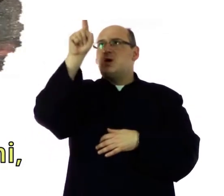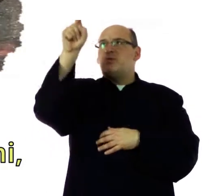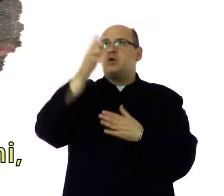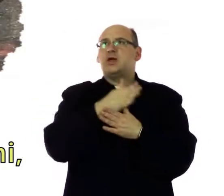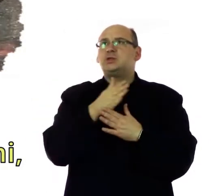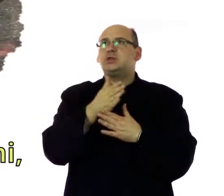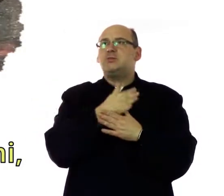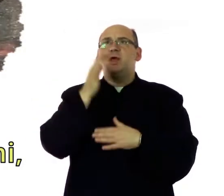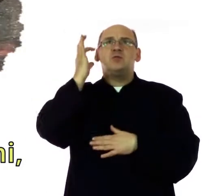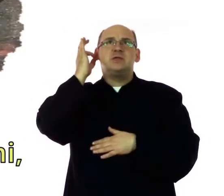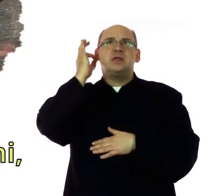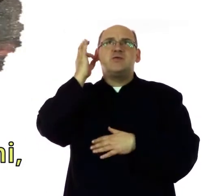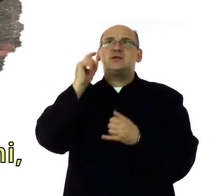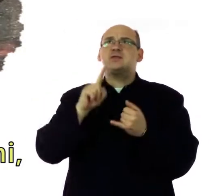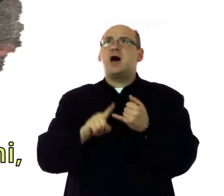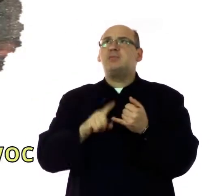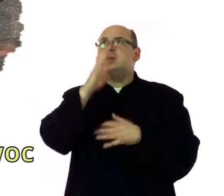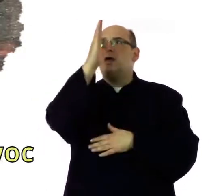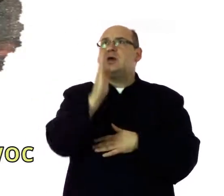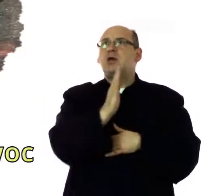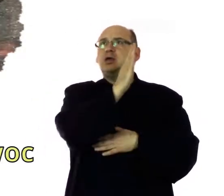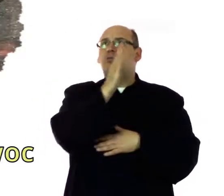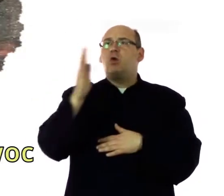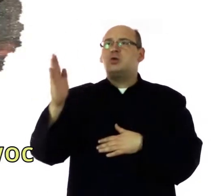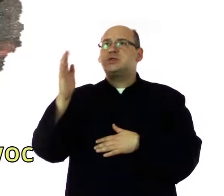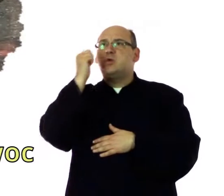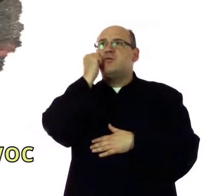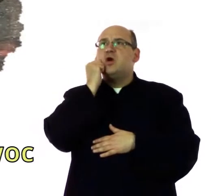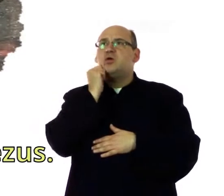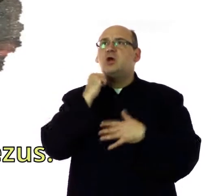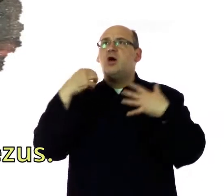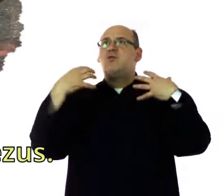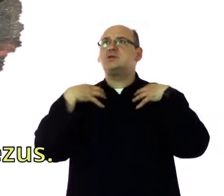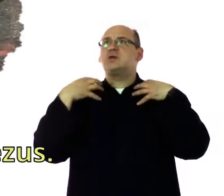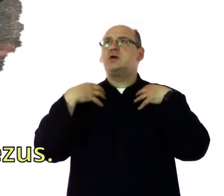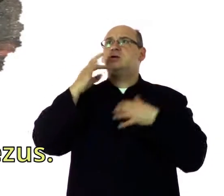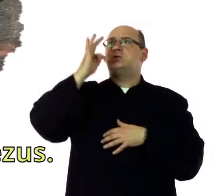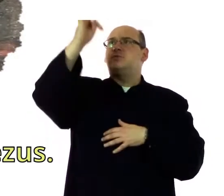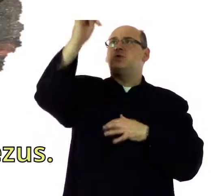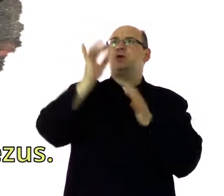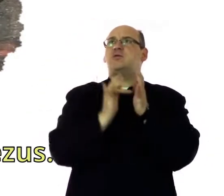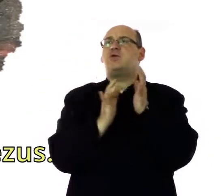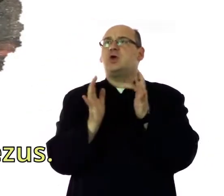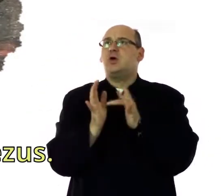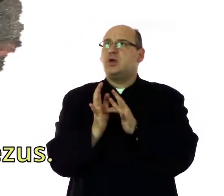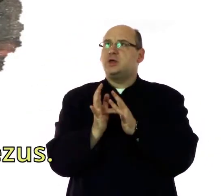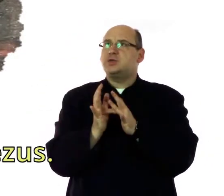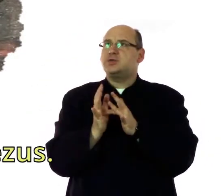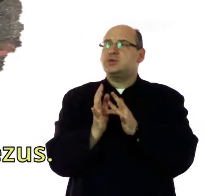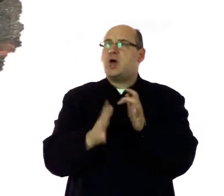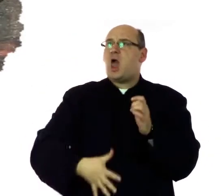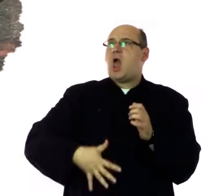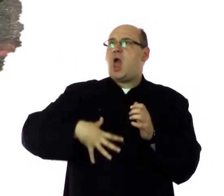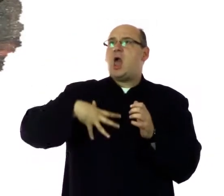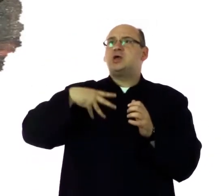błogosławionaś Ty między niewiastami i błogosławiony owoc żywota Twojego